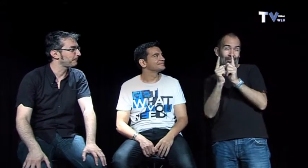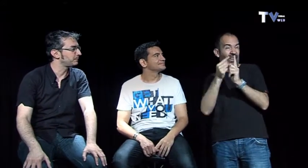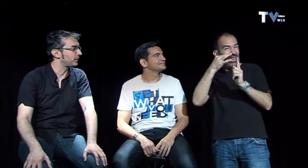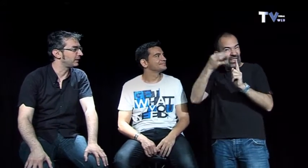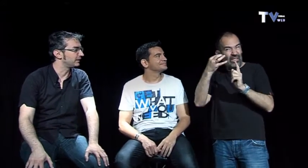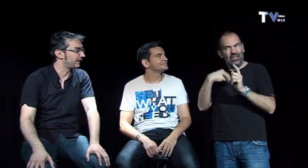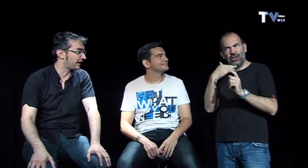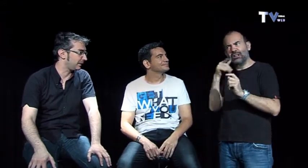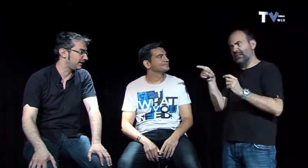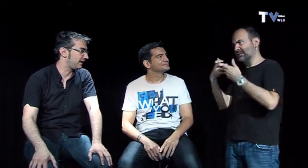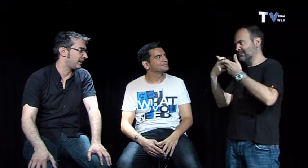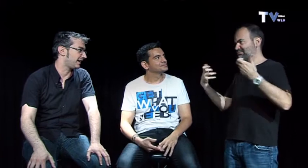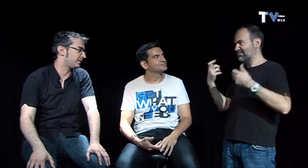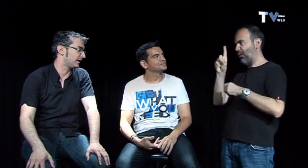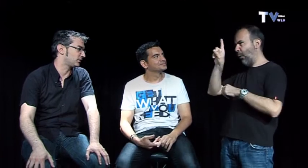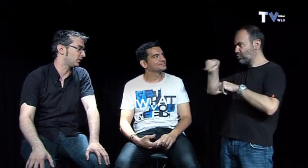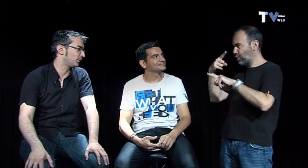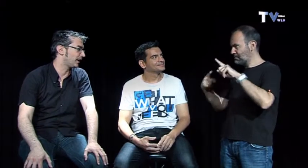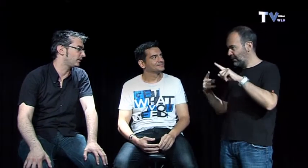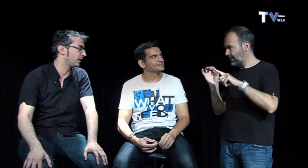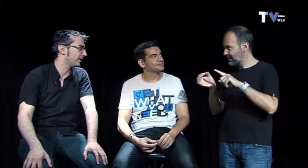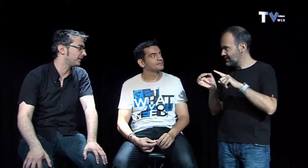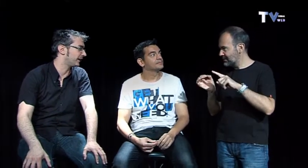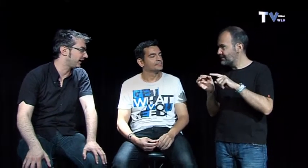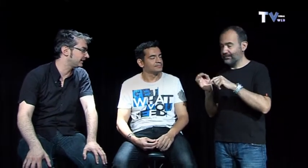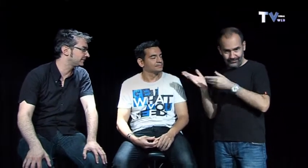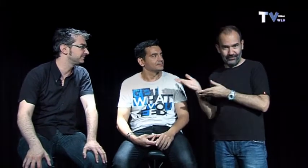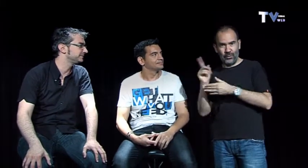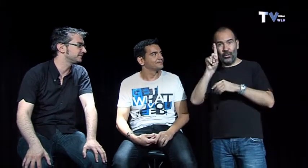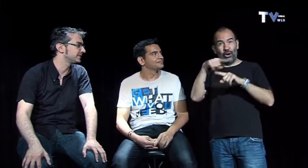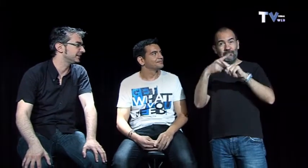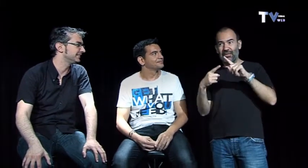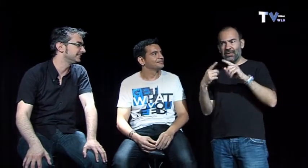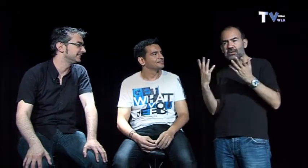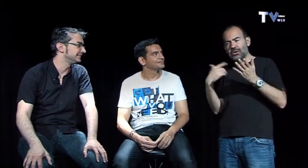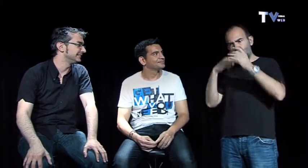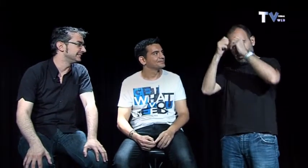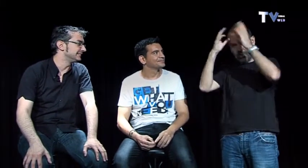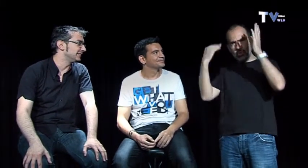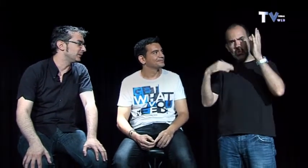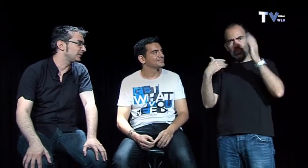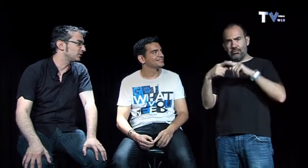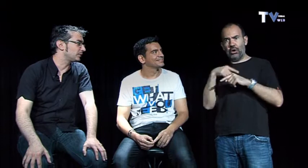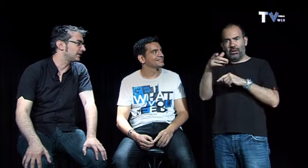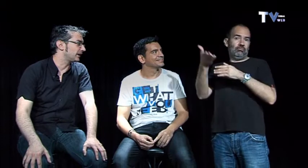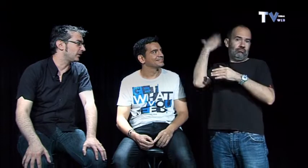claro realmente esto dura una hora media ¿verdad? si y bueno pues yo estoy pensando claro